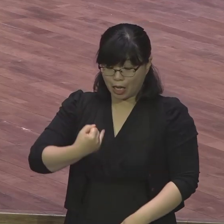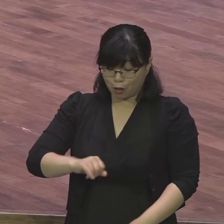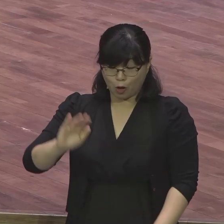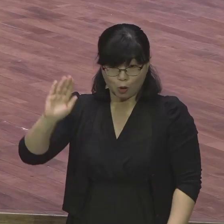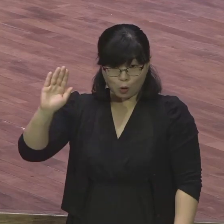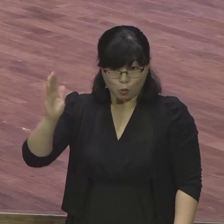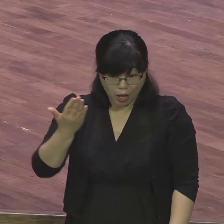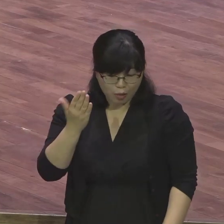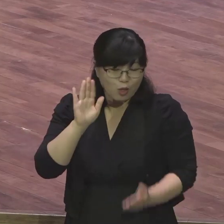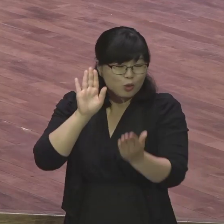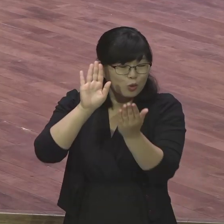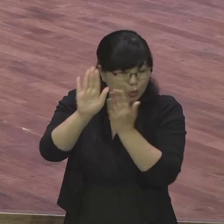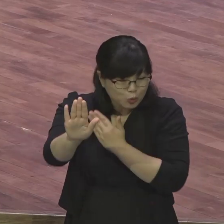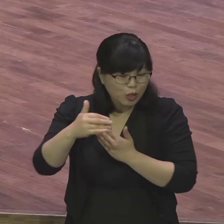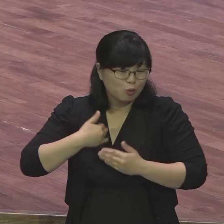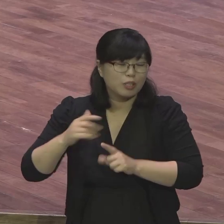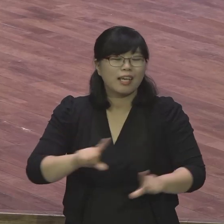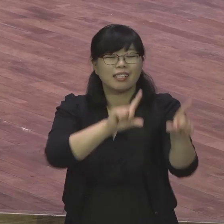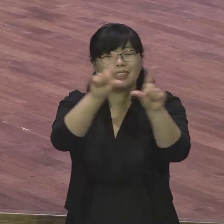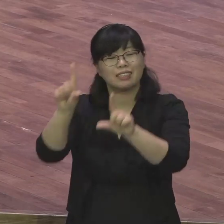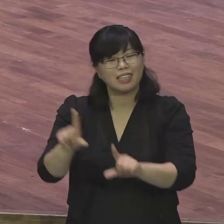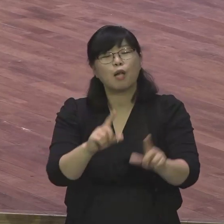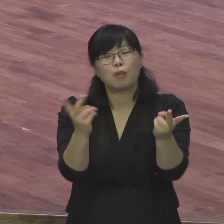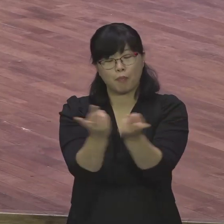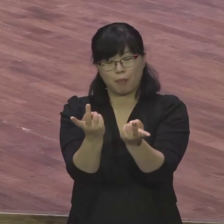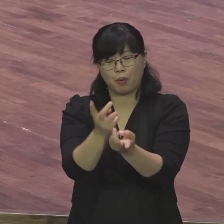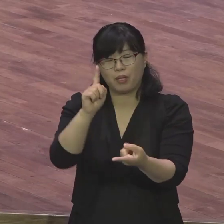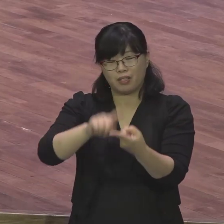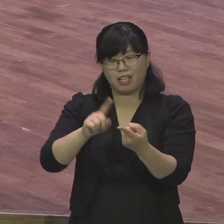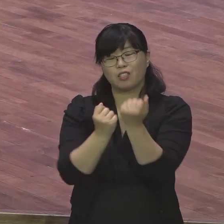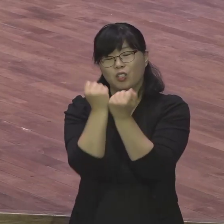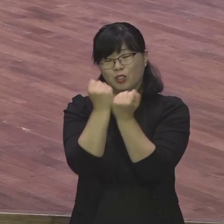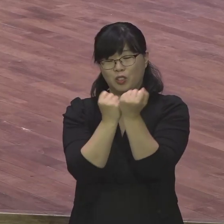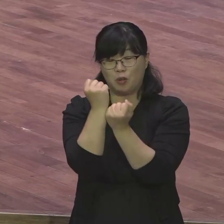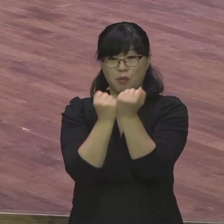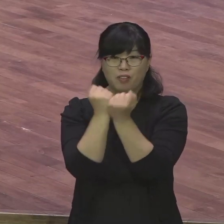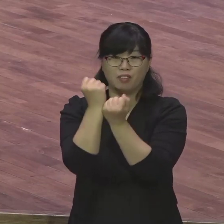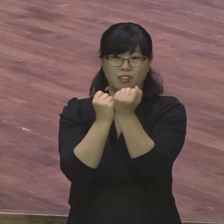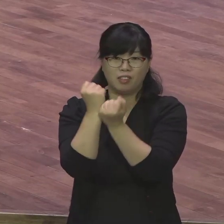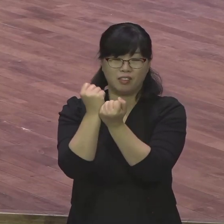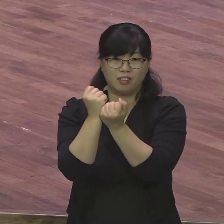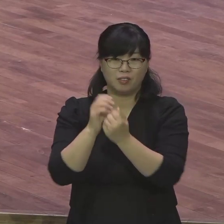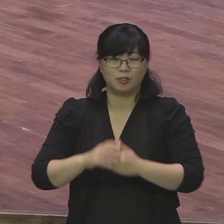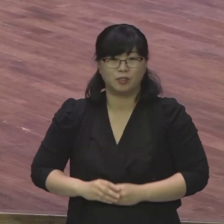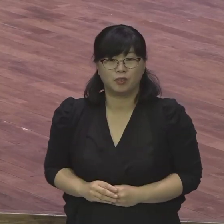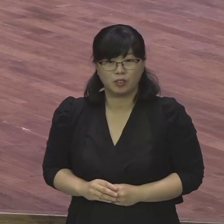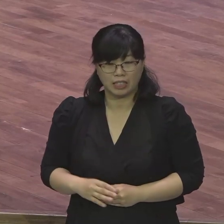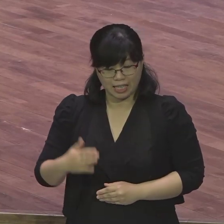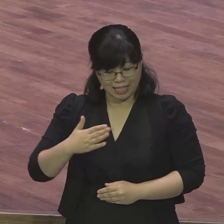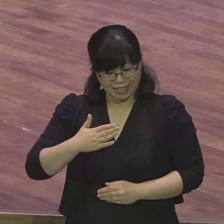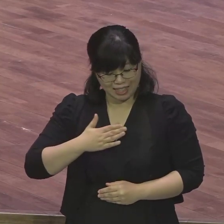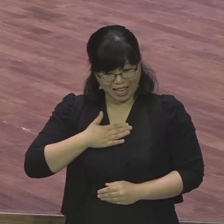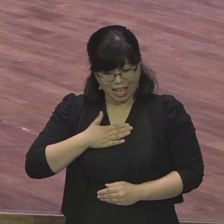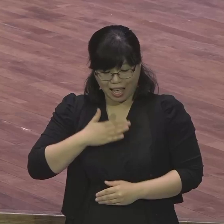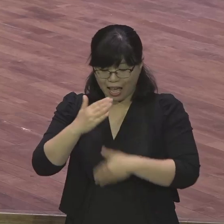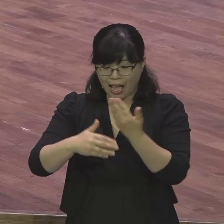우리가 이 땅에서 어떤 삶을 살아야 하는지를 보여주는 말씀입니다 하나님께서 우리를